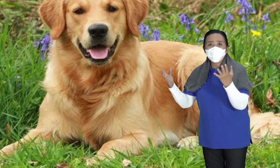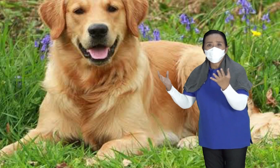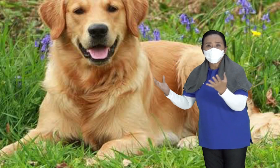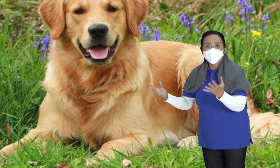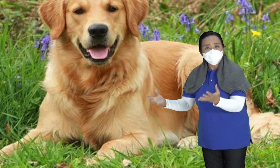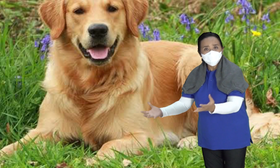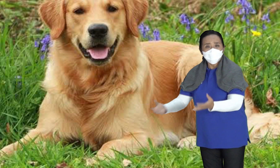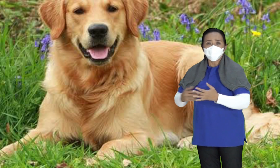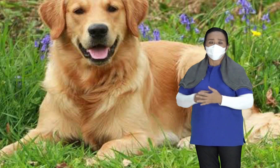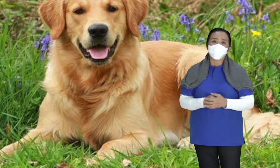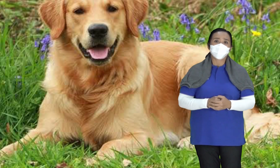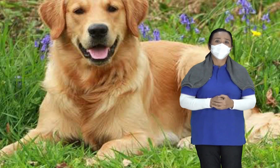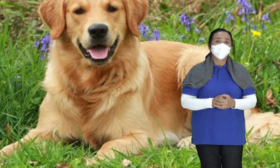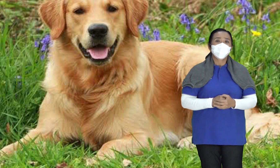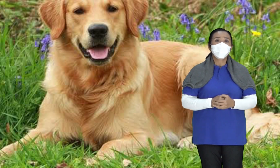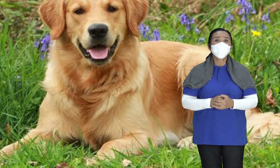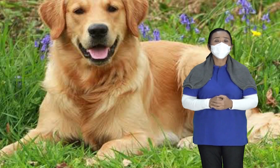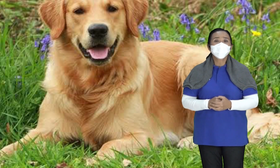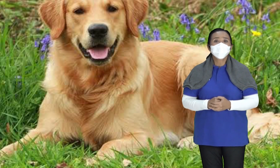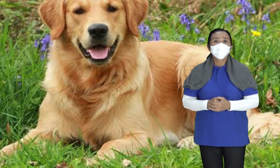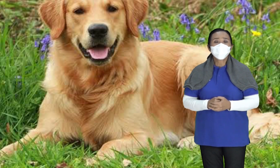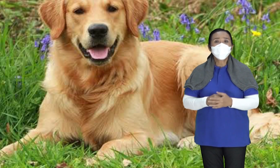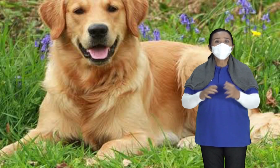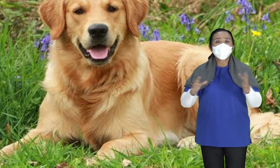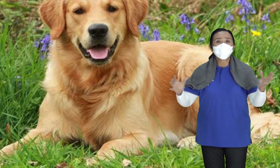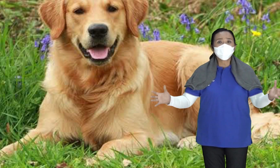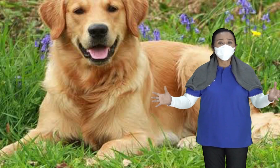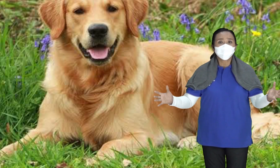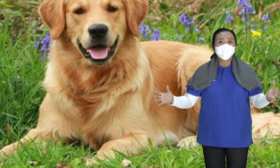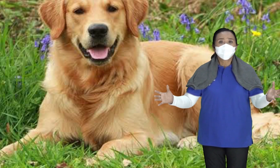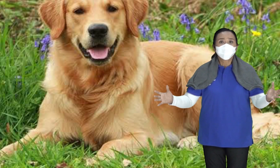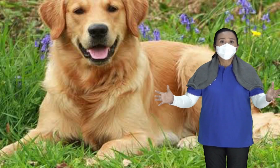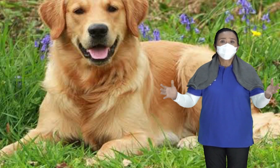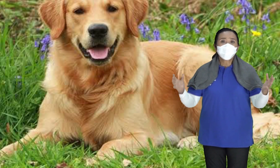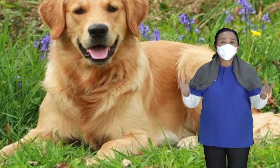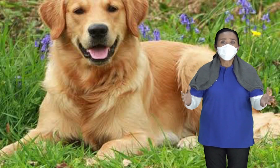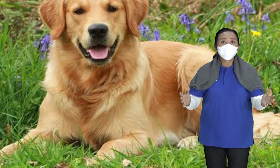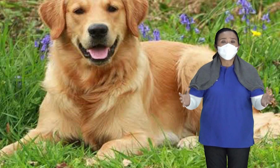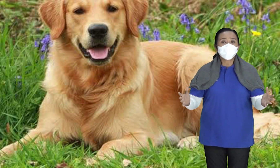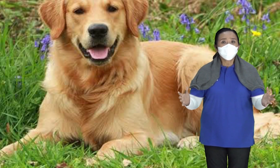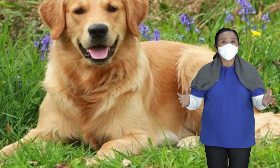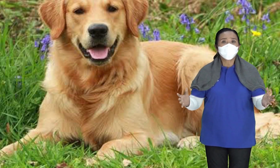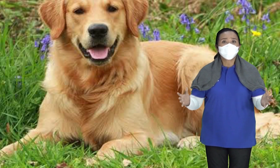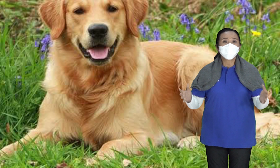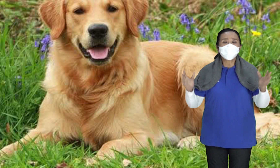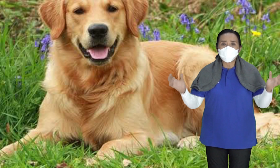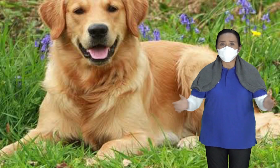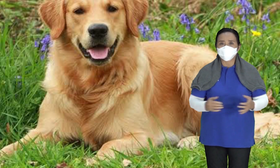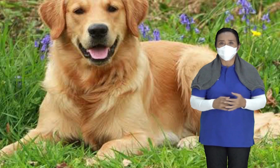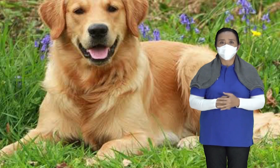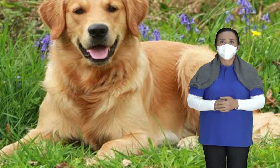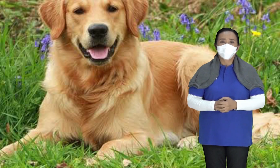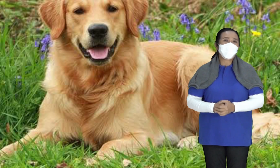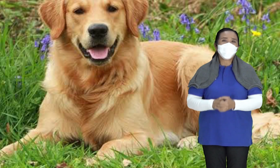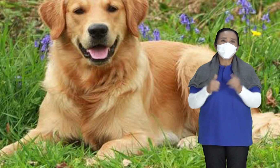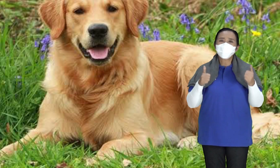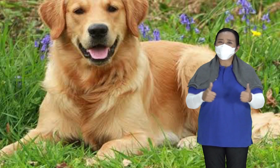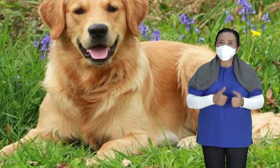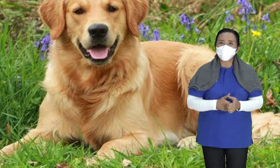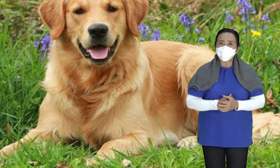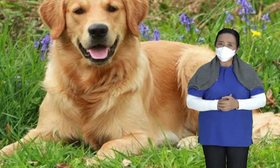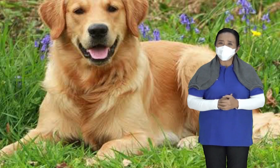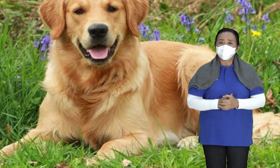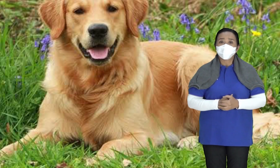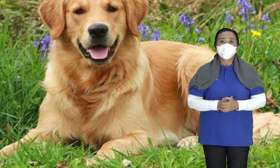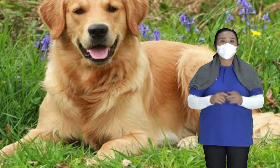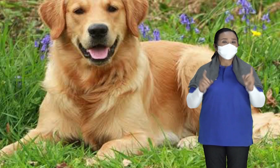tuannya yang kena stroke Dan menghindarkan tuannya dari penjahat Wah luar